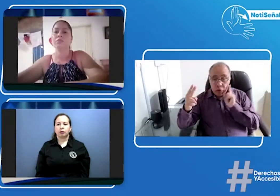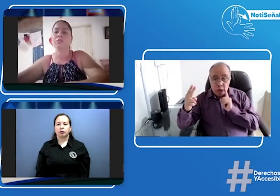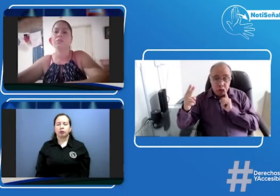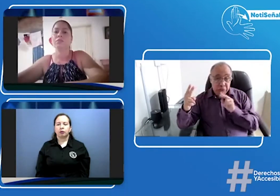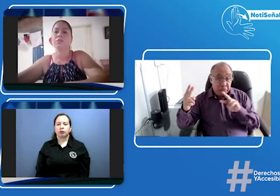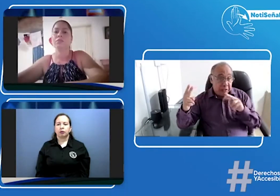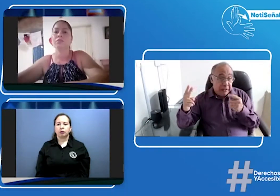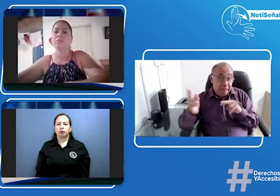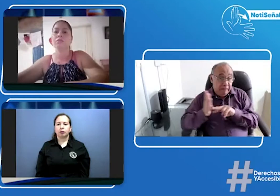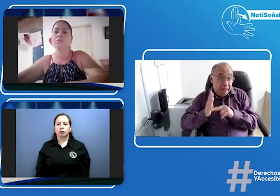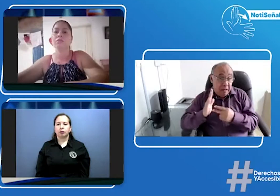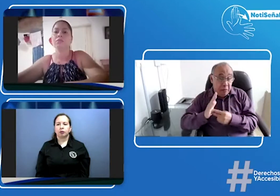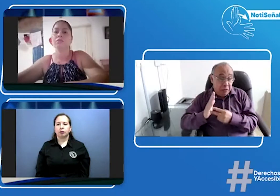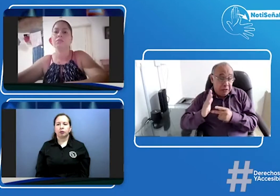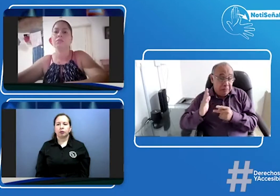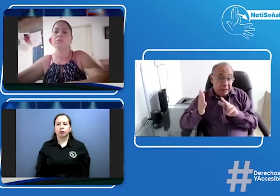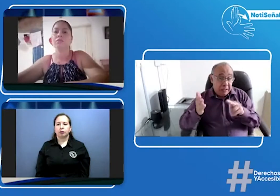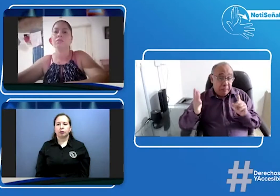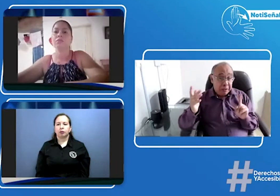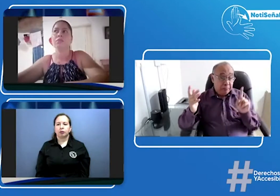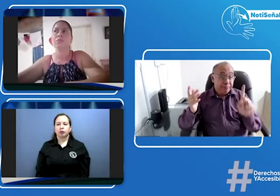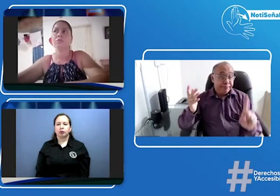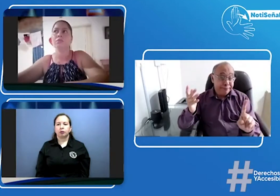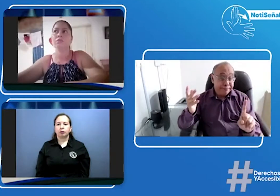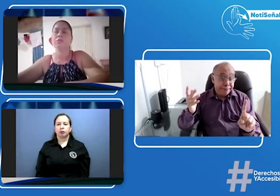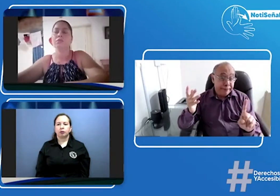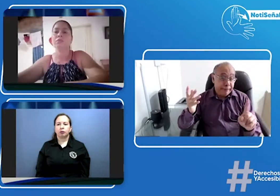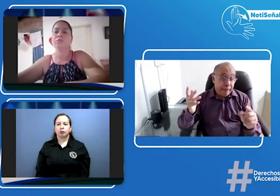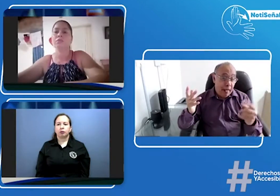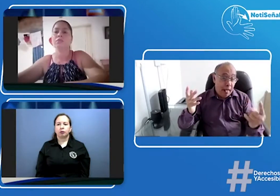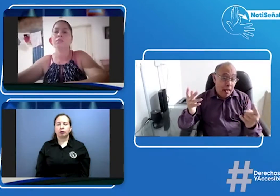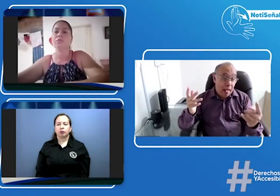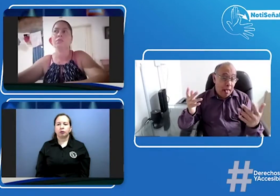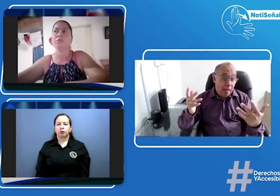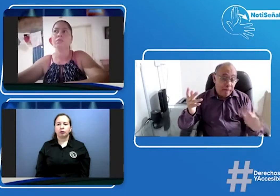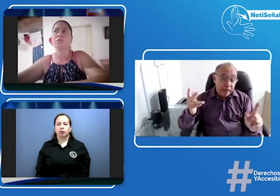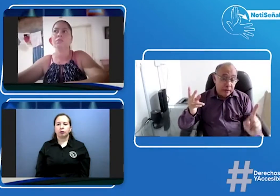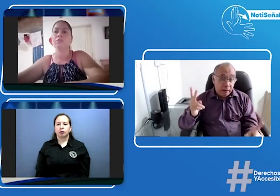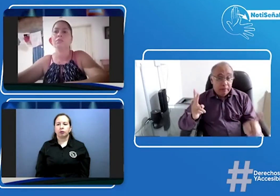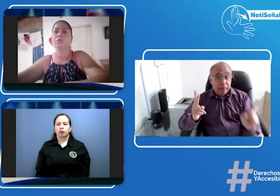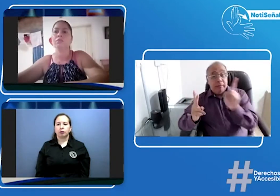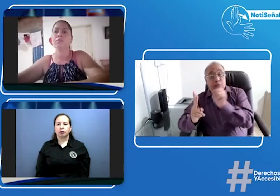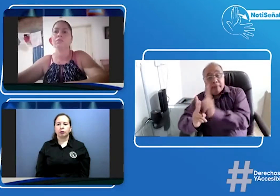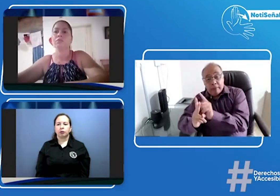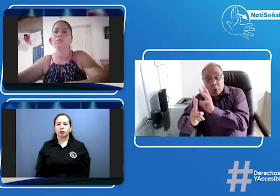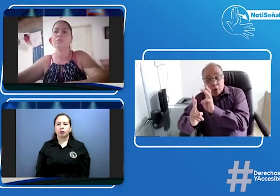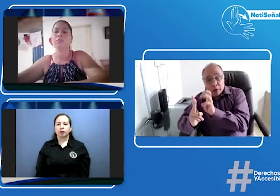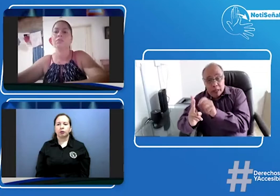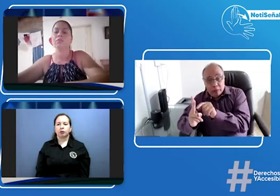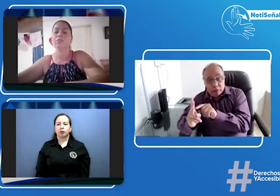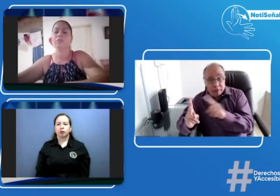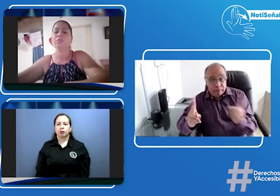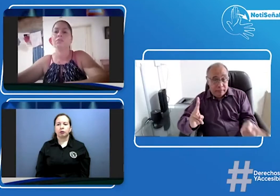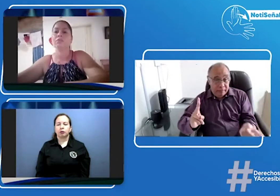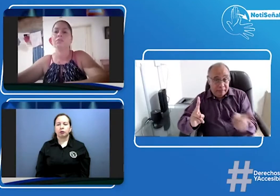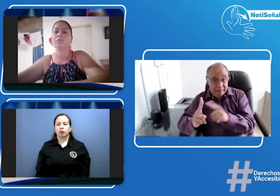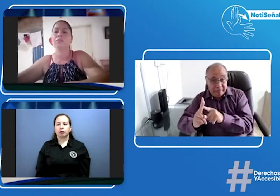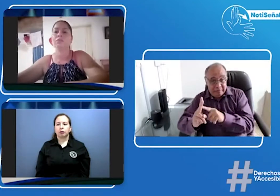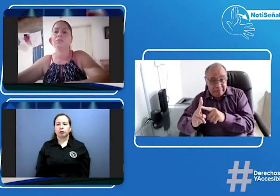hay dos niños pues el intérprete sólo podría estar en un solo curso al mismo tiempo y después se va